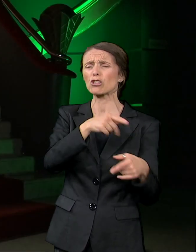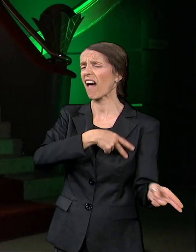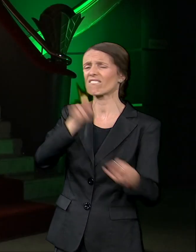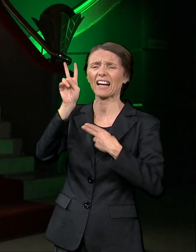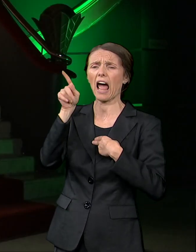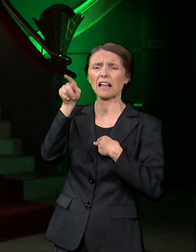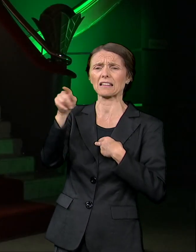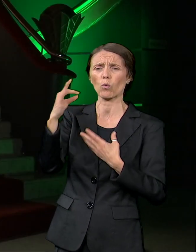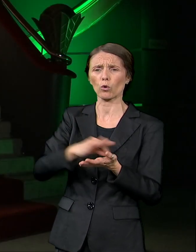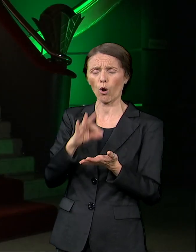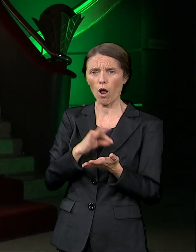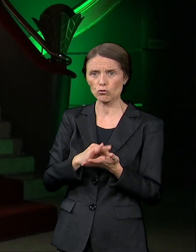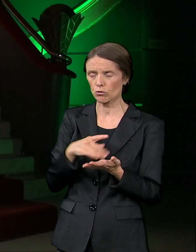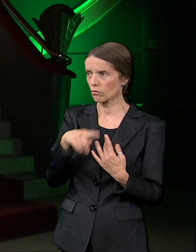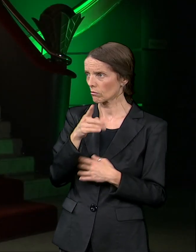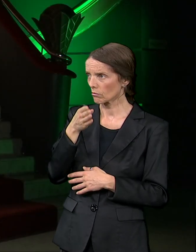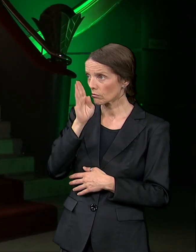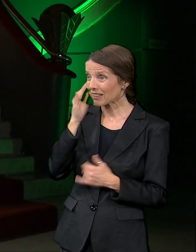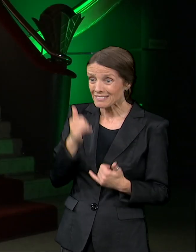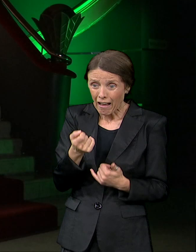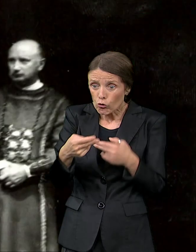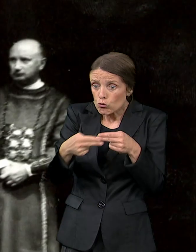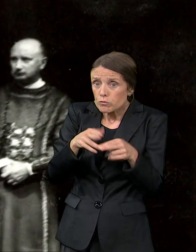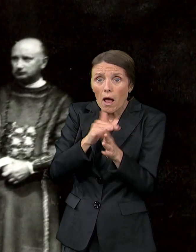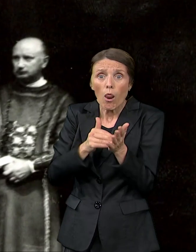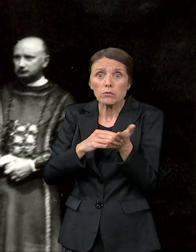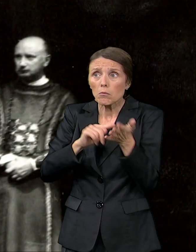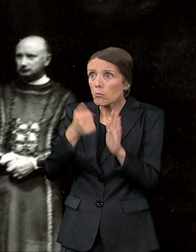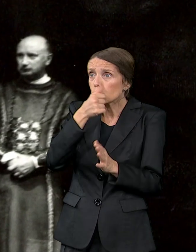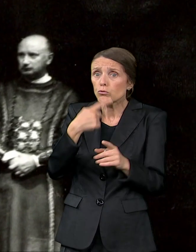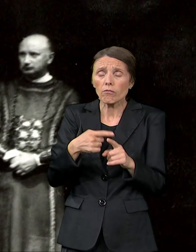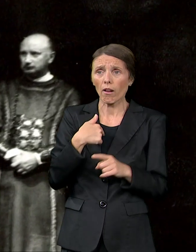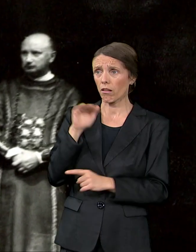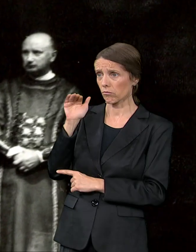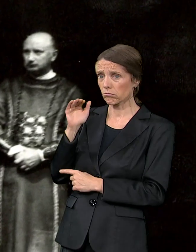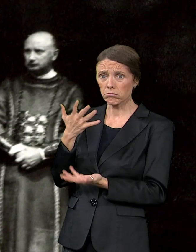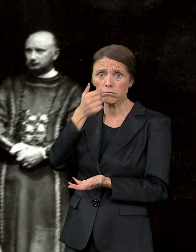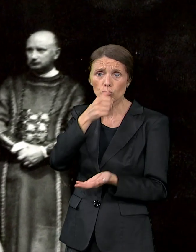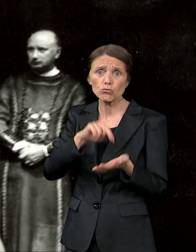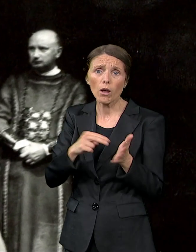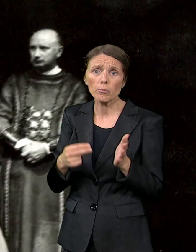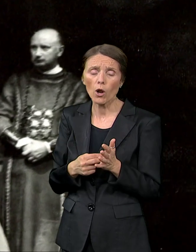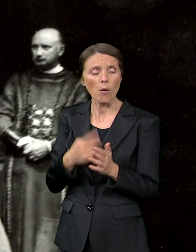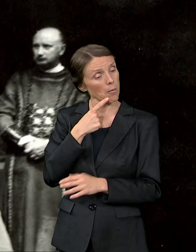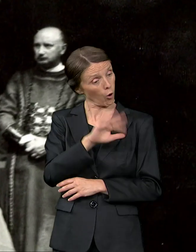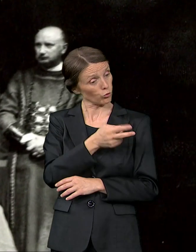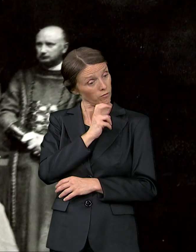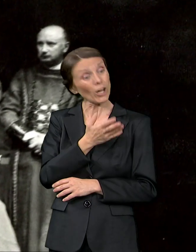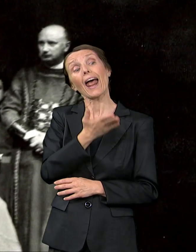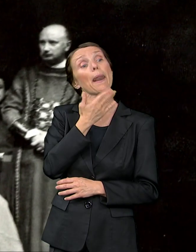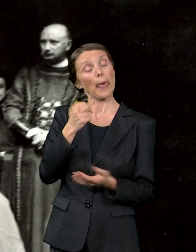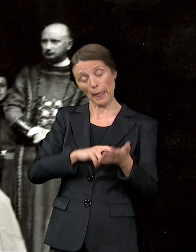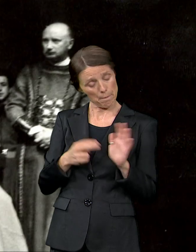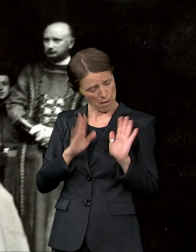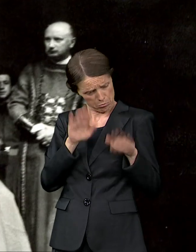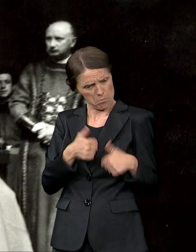kako sad pred premijeru da vraćaju kostime, šta ime fali. Ja kažem, Pa Vlada, u čemu je problem? Kažem, nema problema, ali mora da se